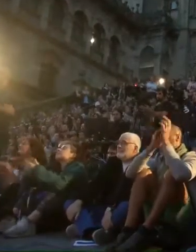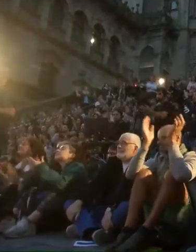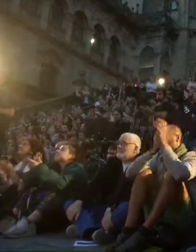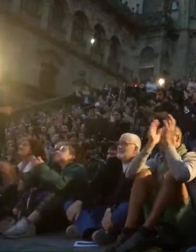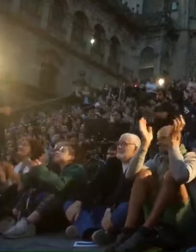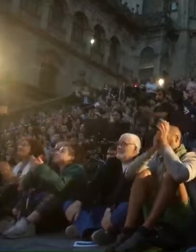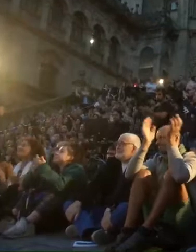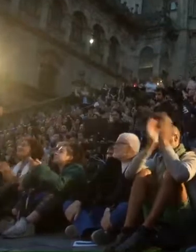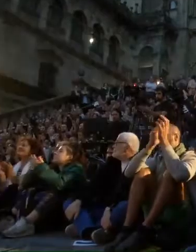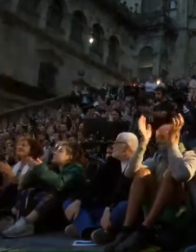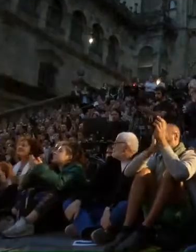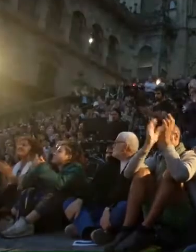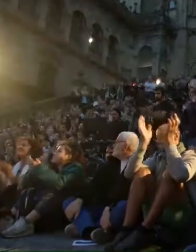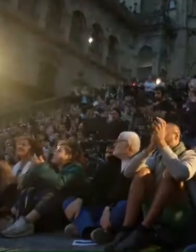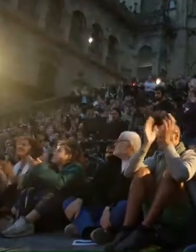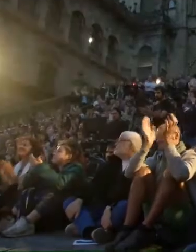Boa noite, Compostela,